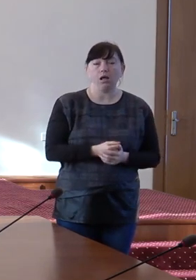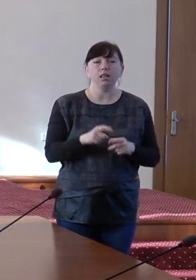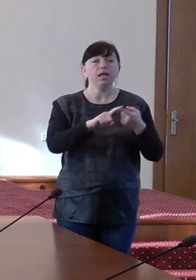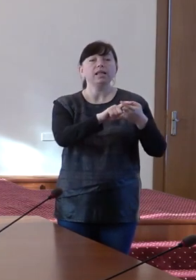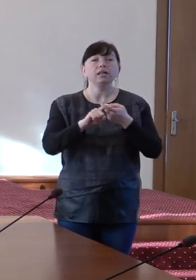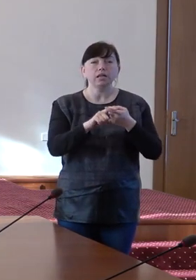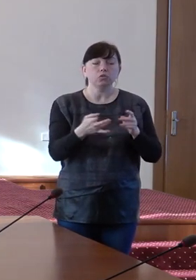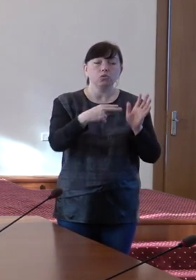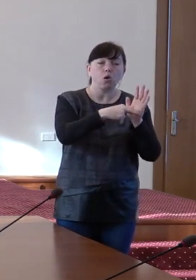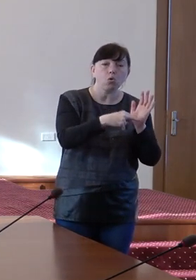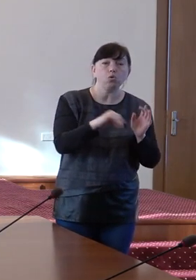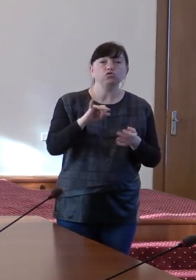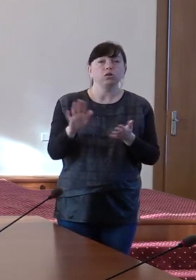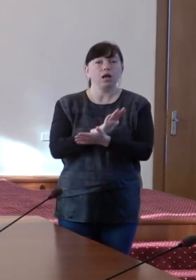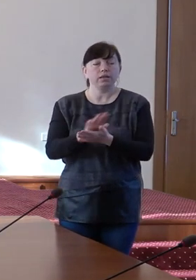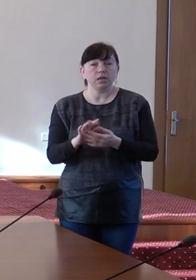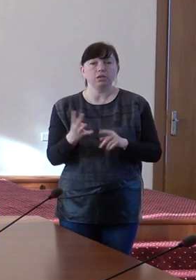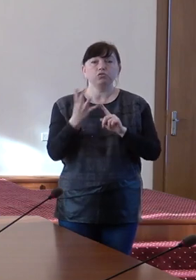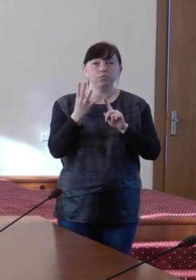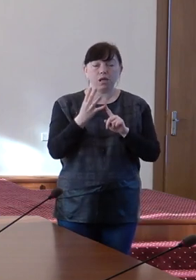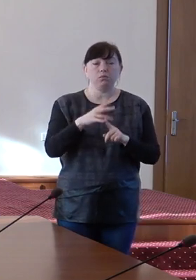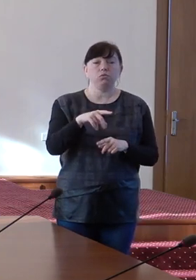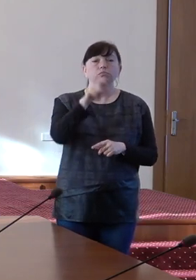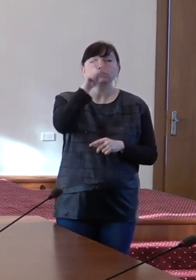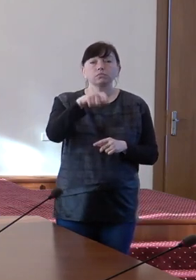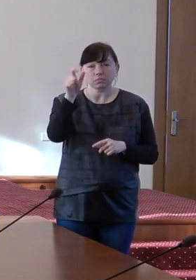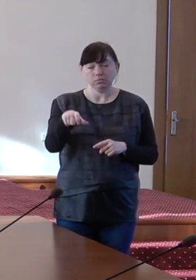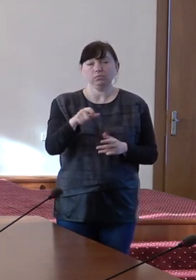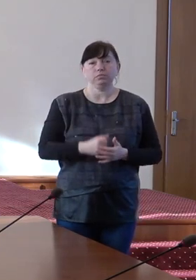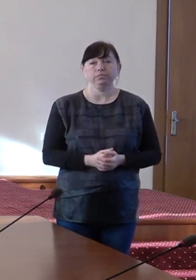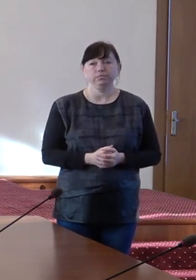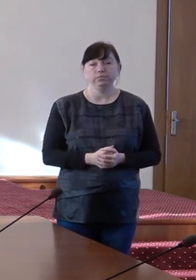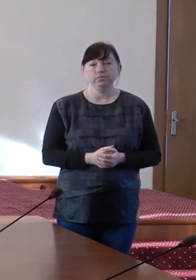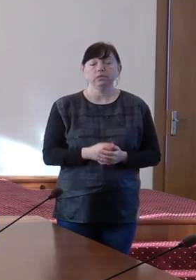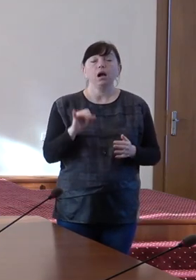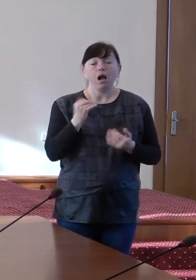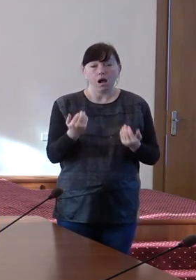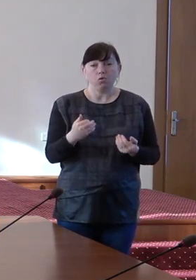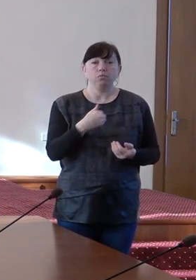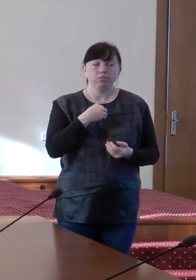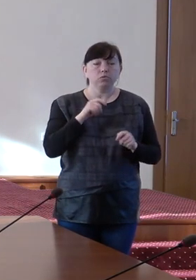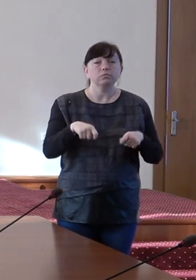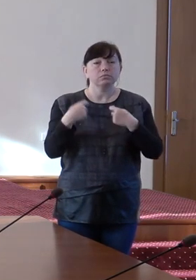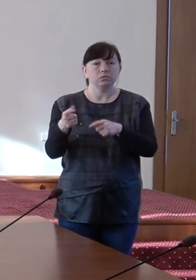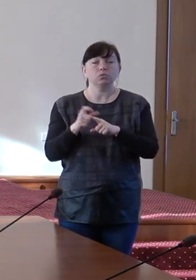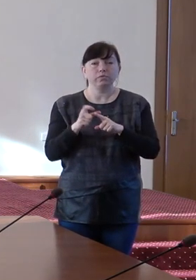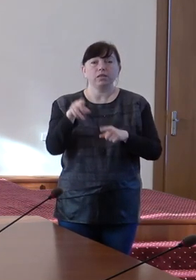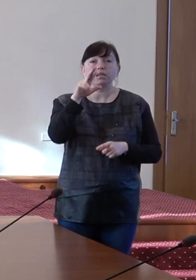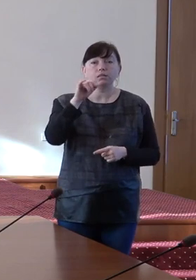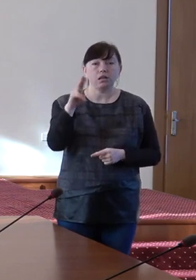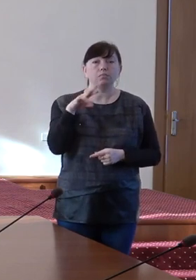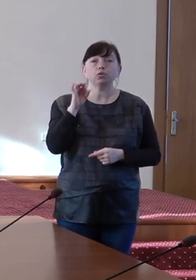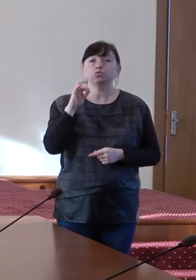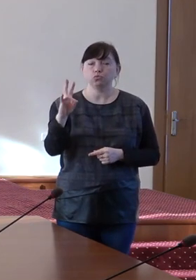legătura dintre cost și calitate și resursele umane. Iar acum aș vrea să-l invit pe colegul meu, Dan Părciun,